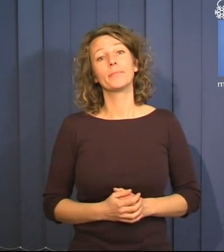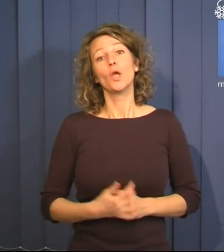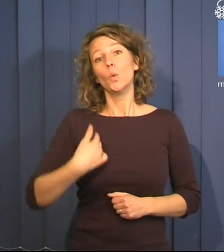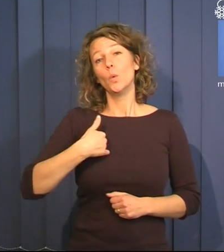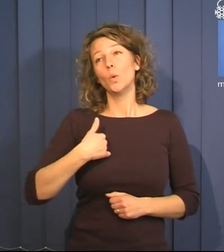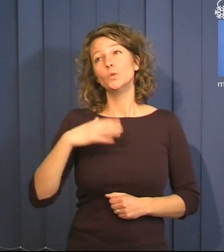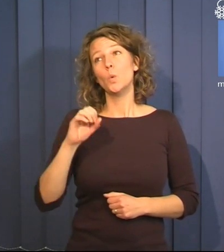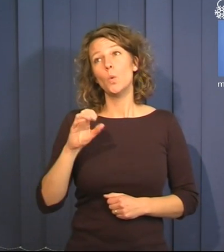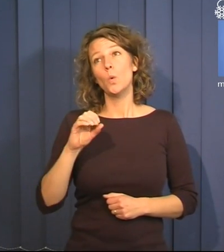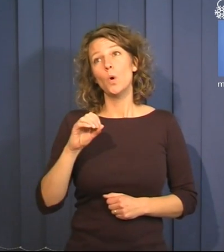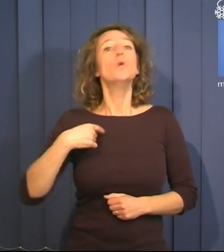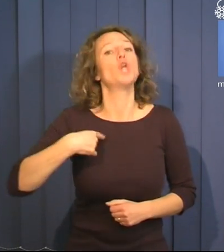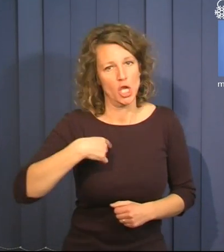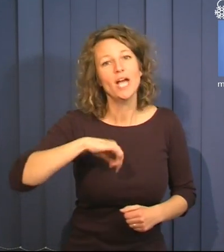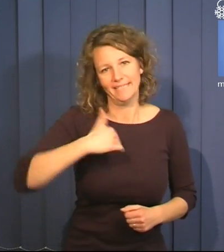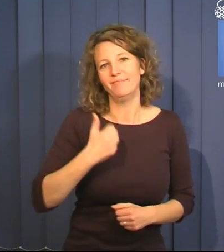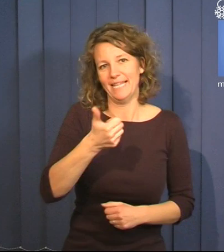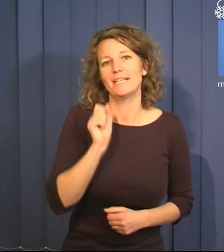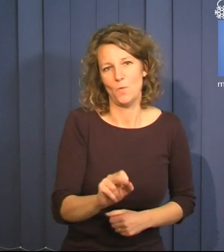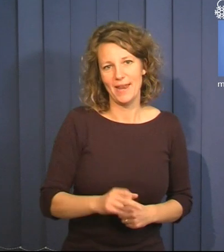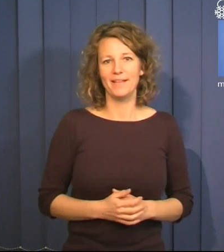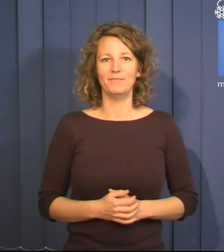Jo, och jag är ju 16.